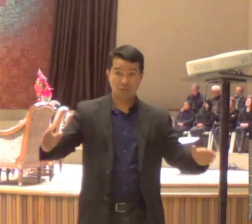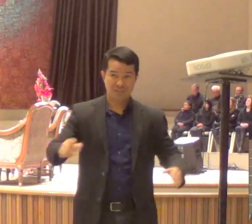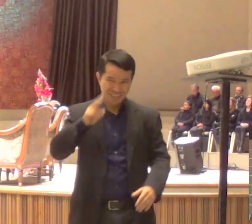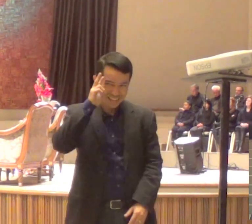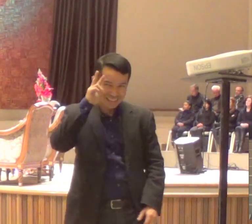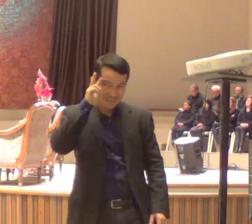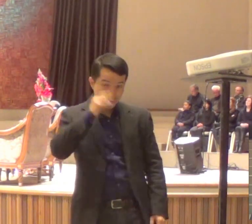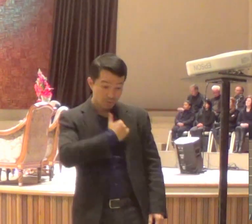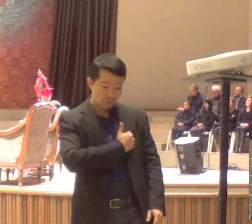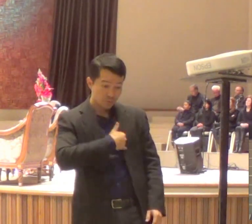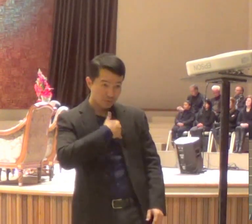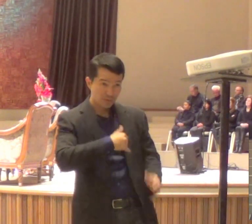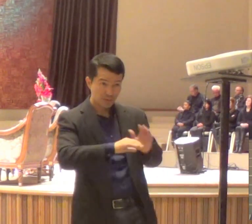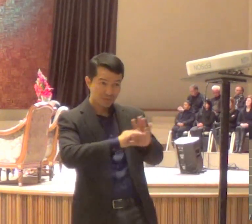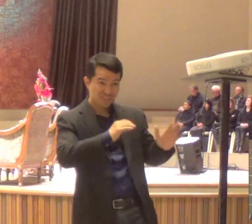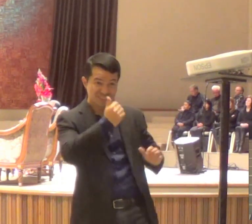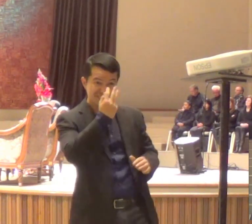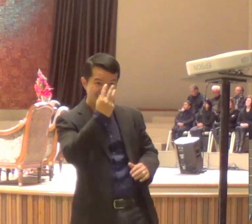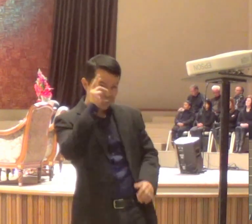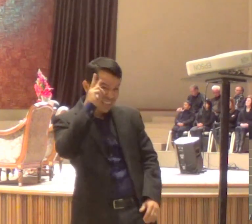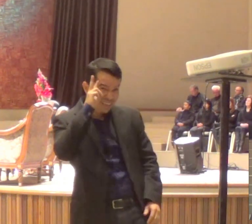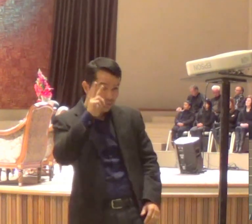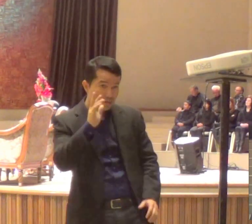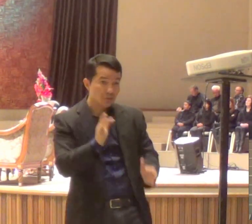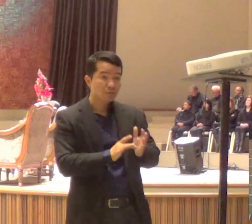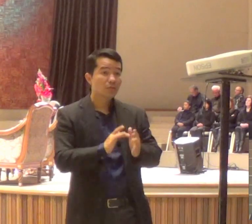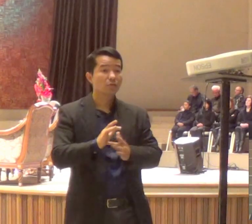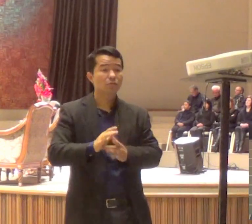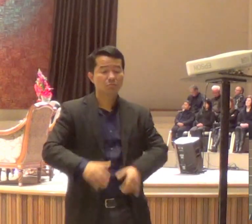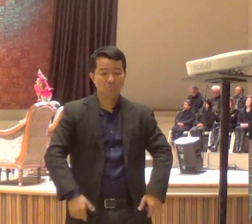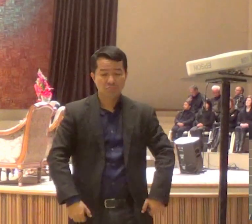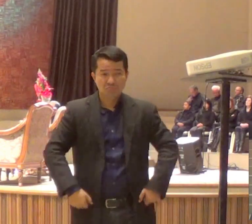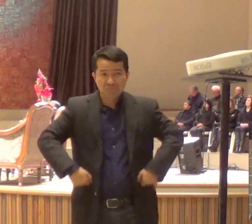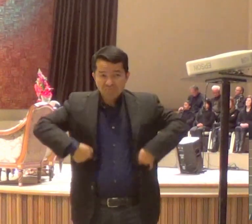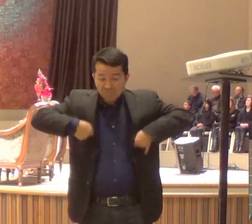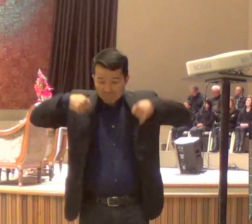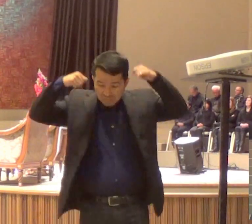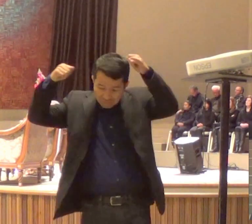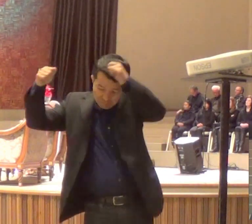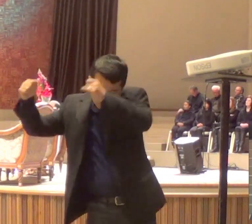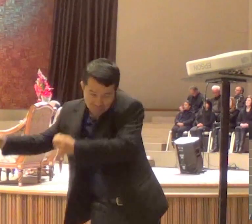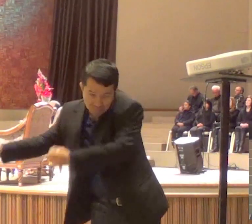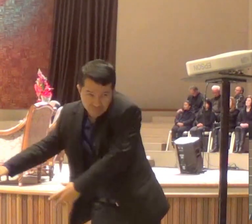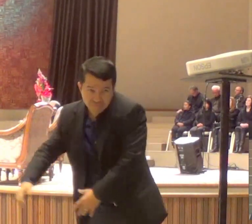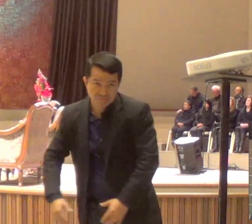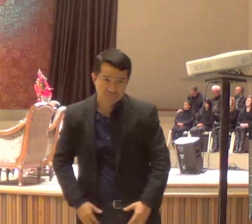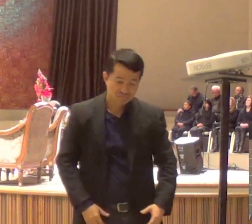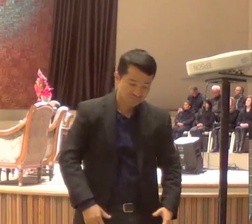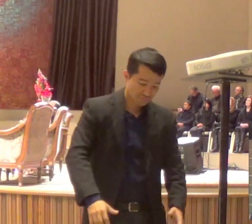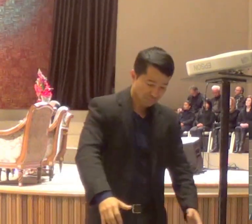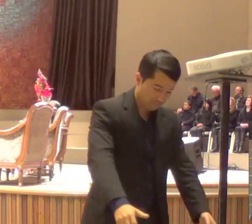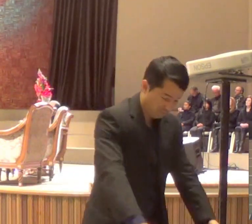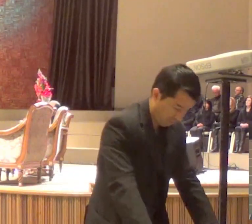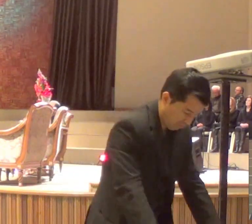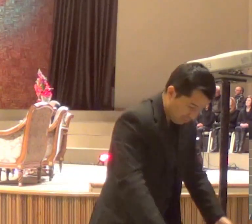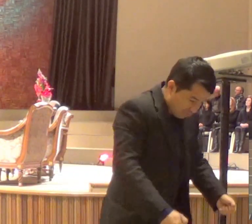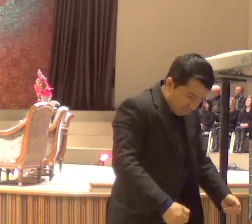nessa noite, Jesus pegou uma toalha, pegou um avental, e começou a tirar as sandálias, dos seus